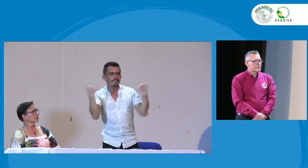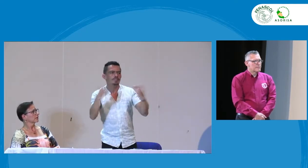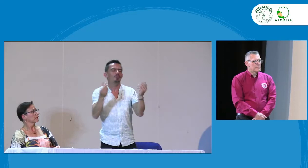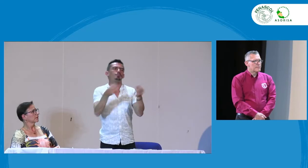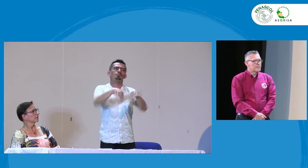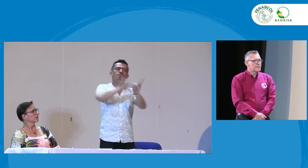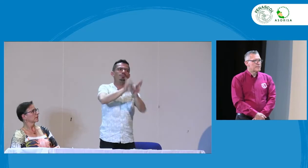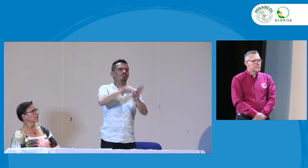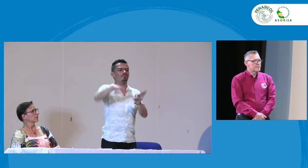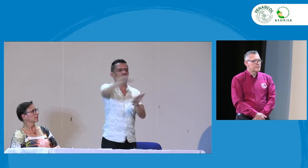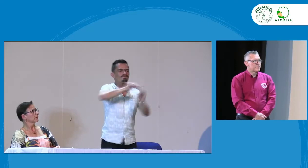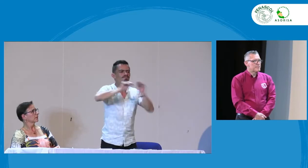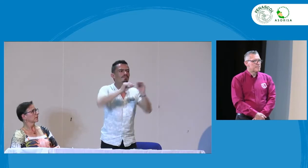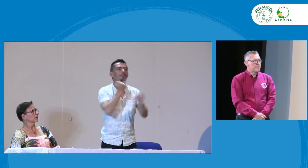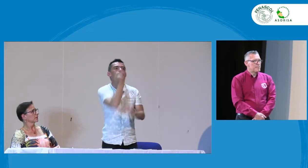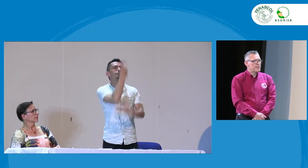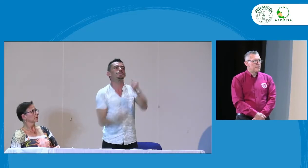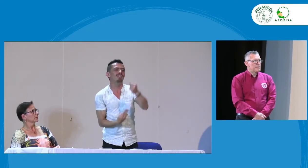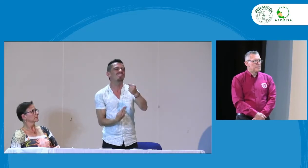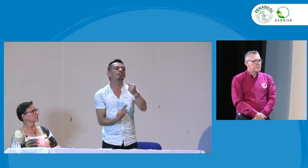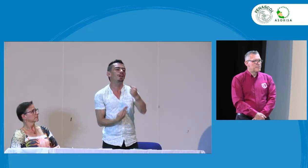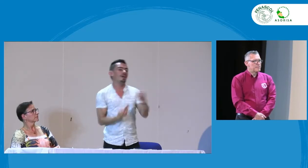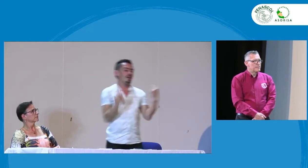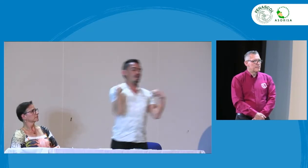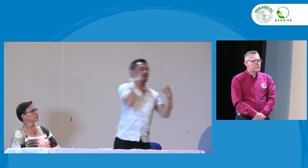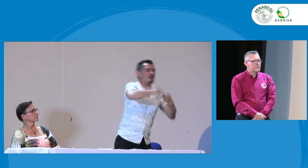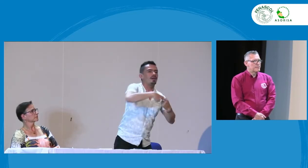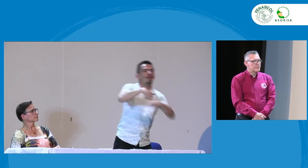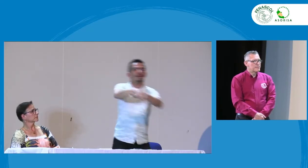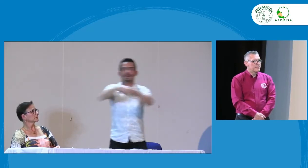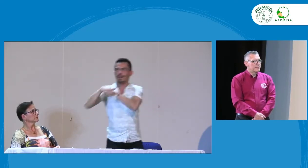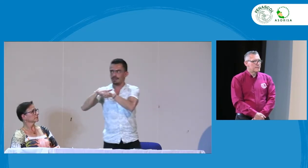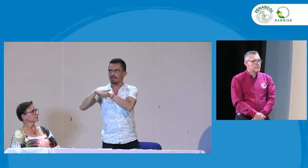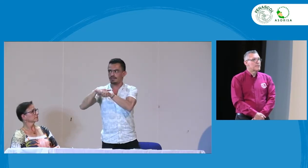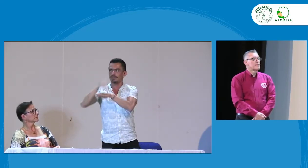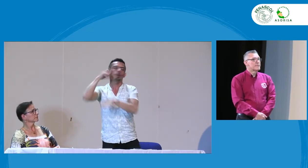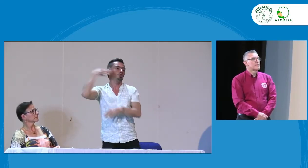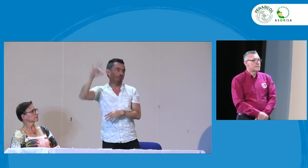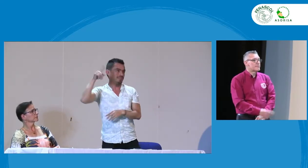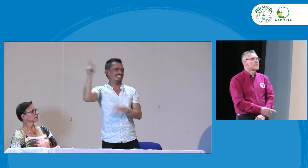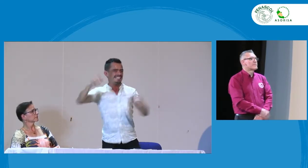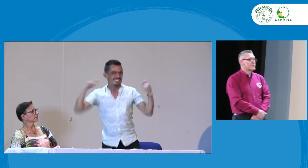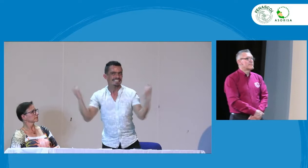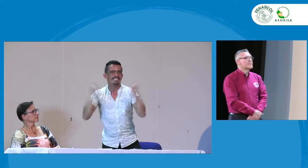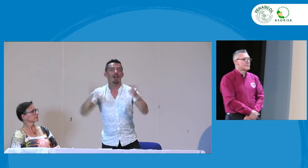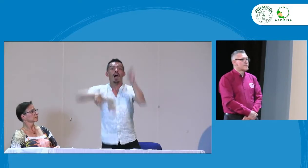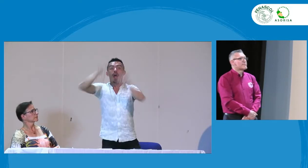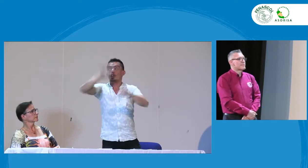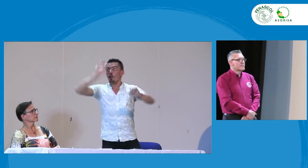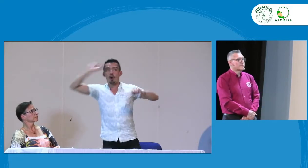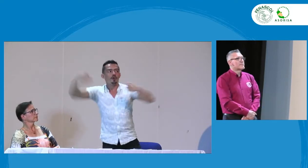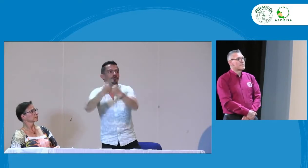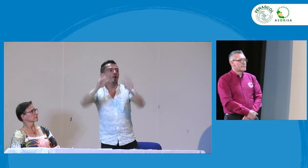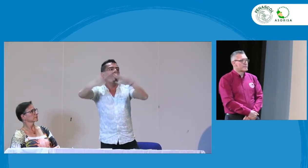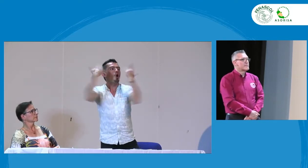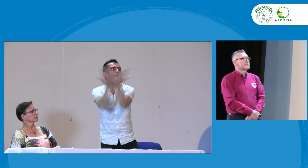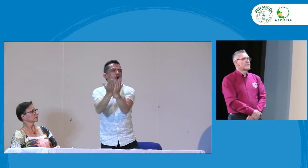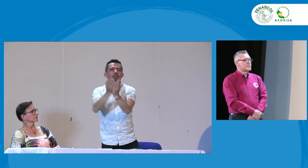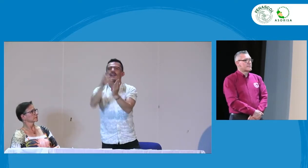ahora bien el ministerio de educación está haciendo promoción en relación con la educación bilingüe y cultural en términos de inglés y español